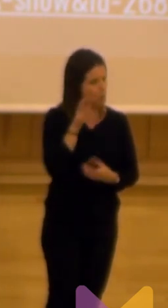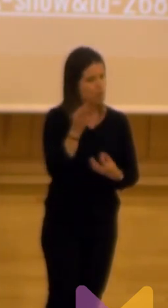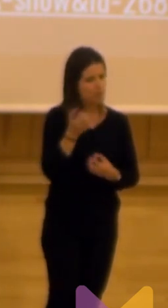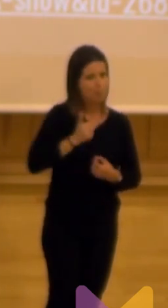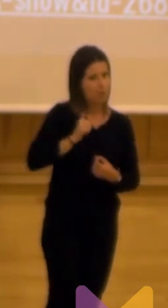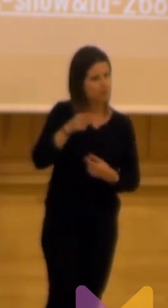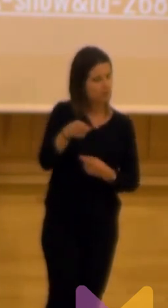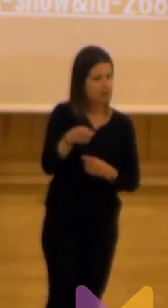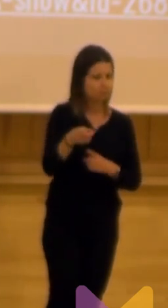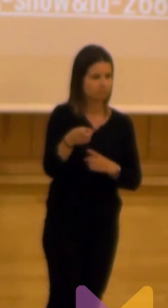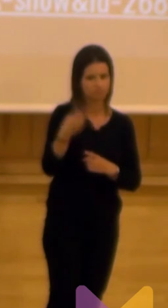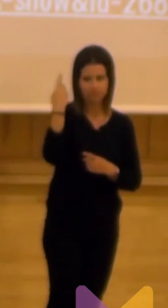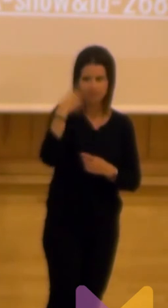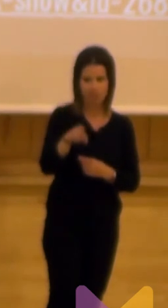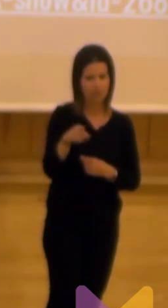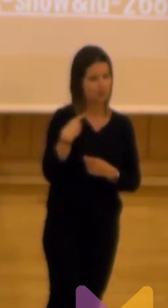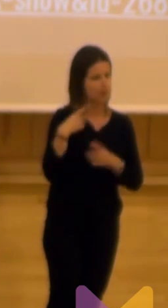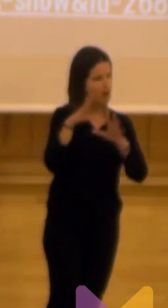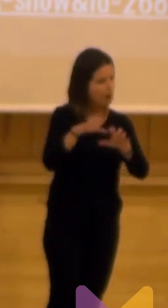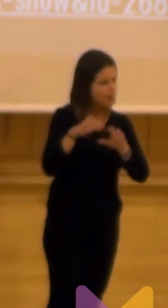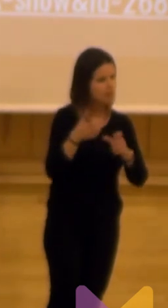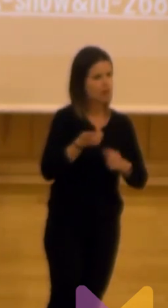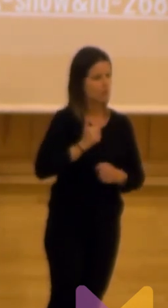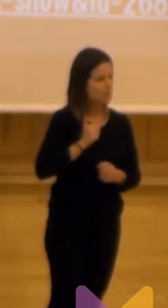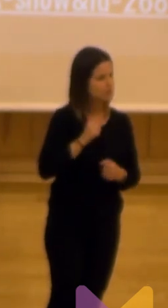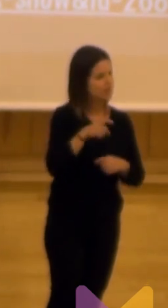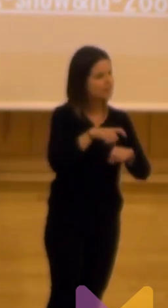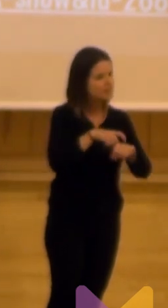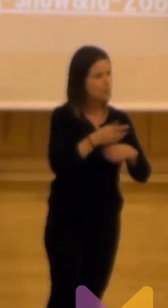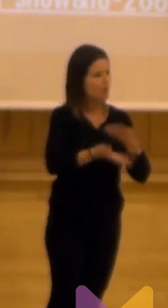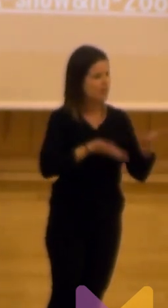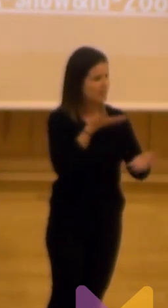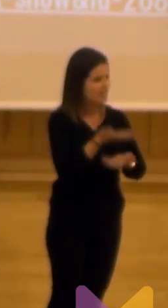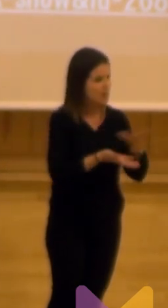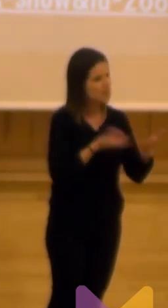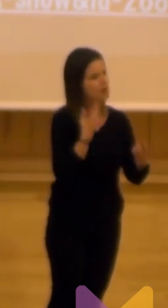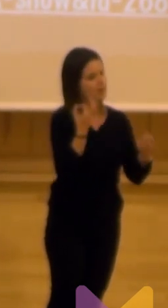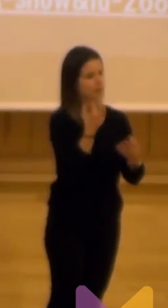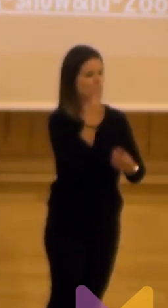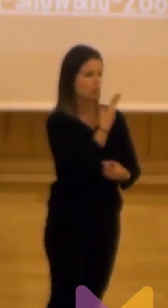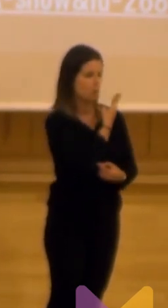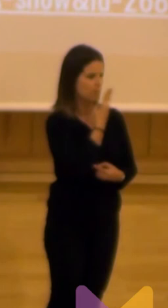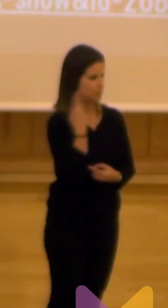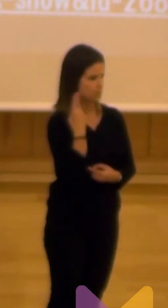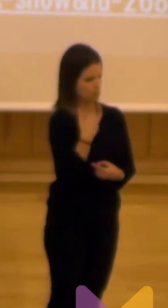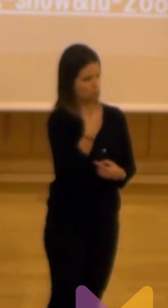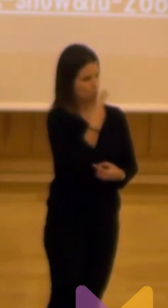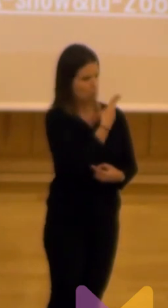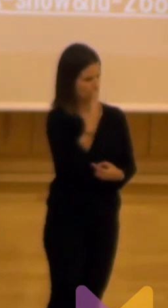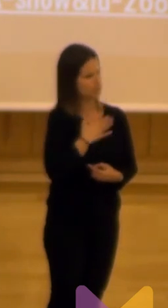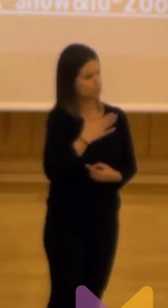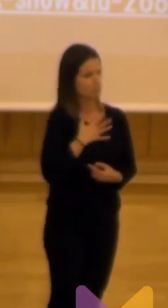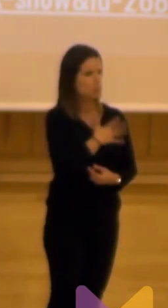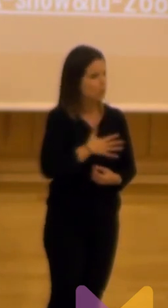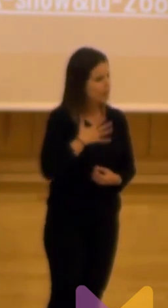tenemos que sacarle mucho partido él lo sabe vamos a intentar aprovechar ese tipo de dinámica y el firme compromiso esto es compromiso mío